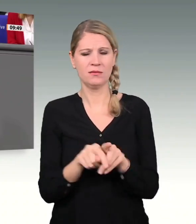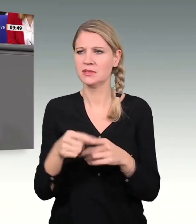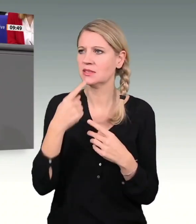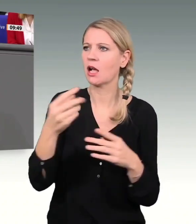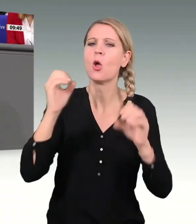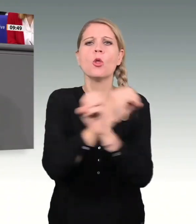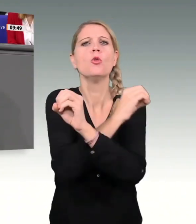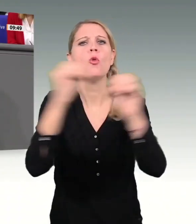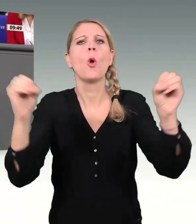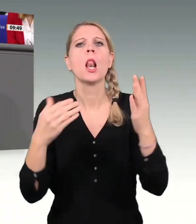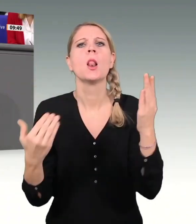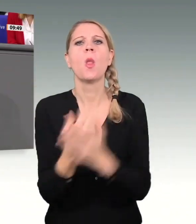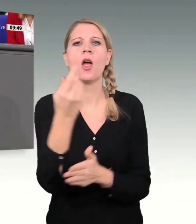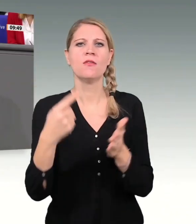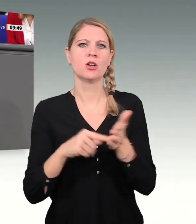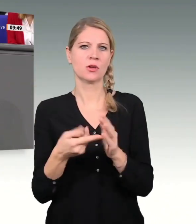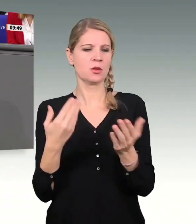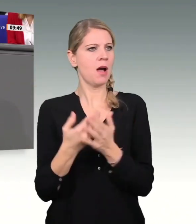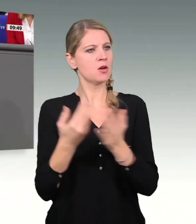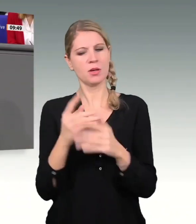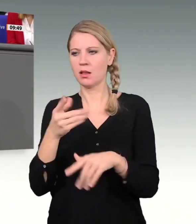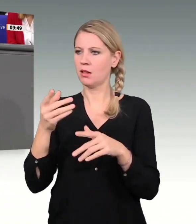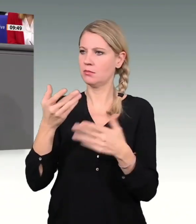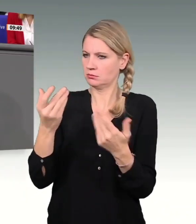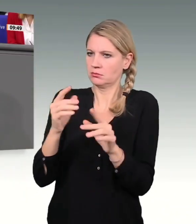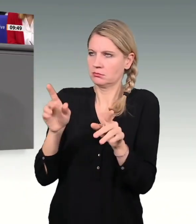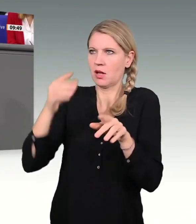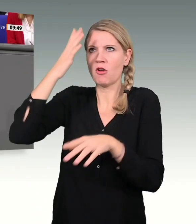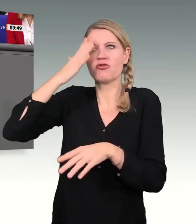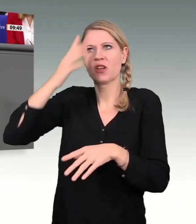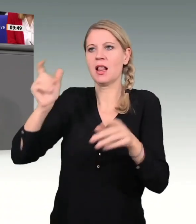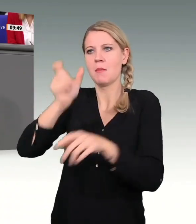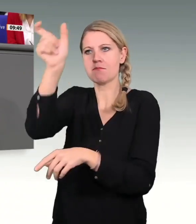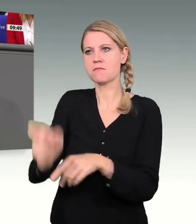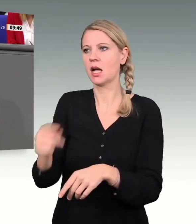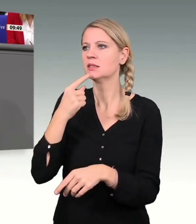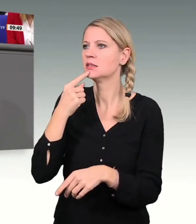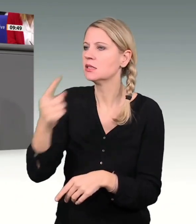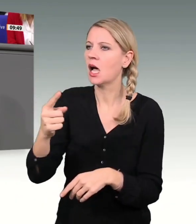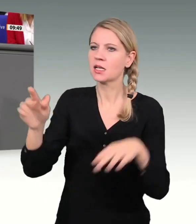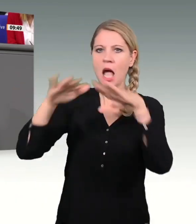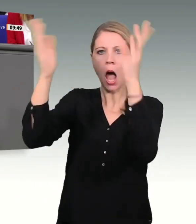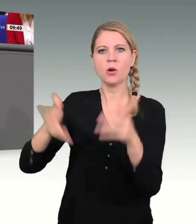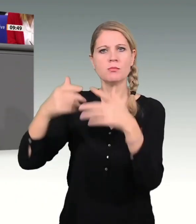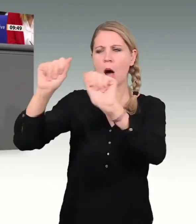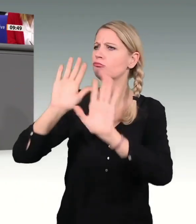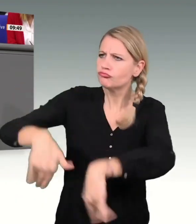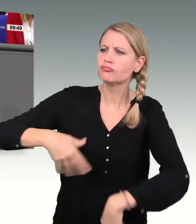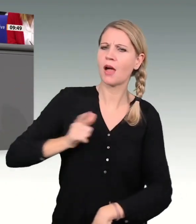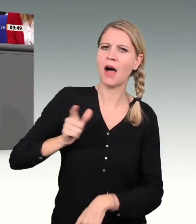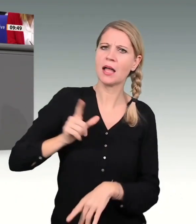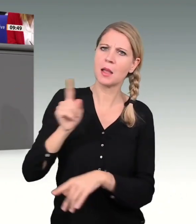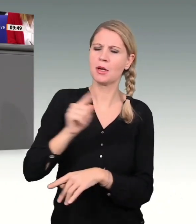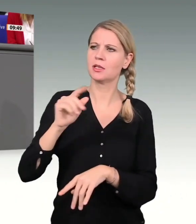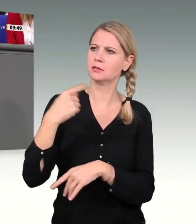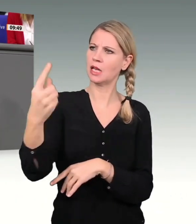Das ist wie, wenn Sie übrigens einem Häuslebauer sagen, warte mal bis du 62 bist und genug Geld gespart hast und dann fängst du an zu bauen. Wir schauen auf